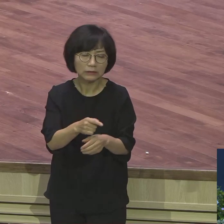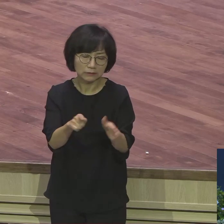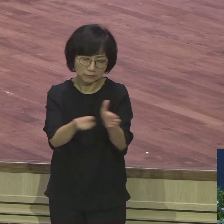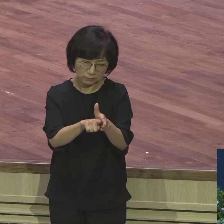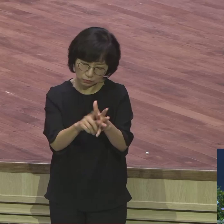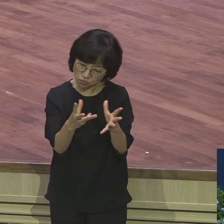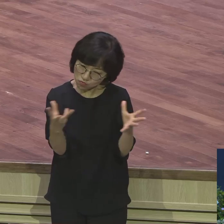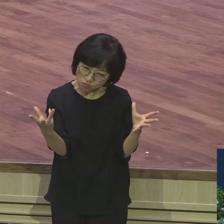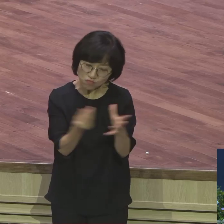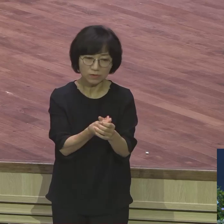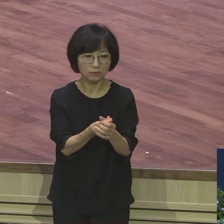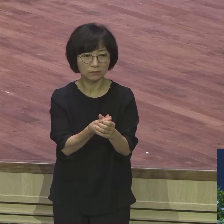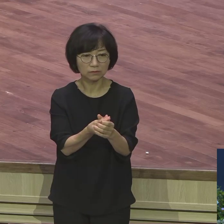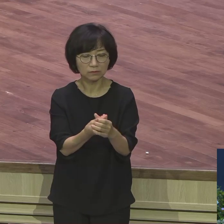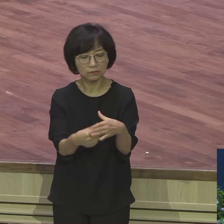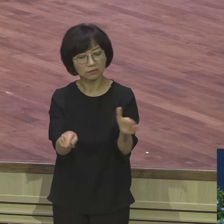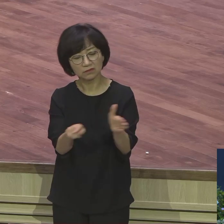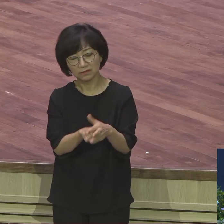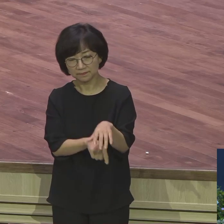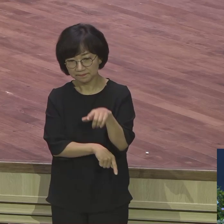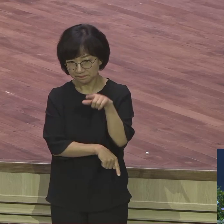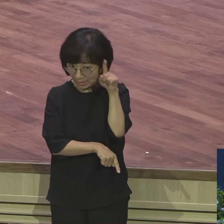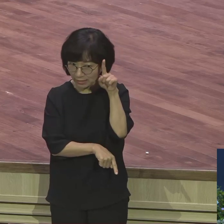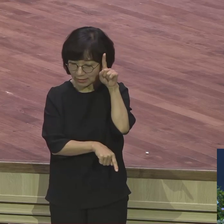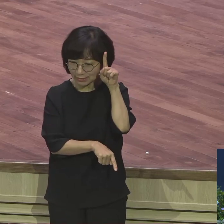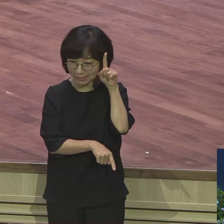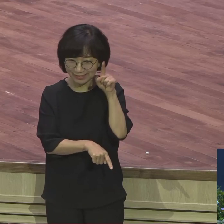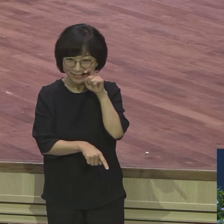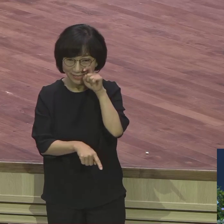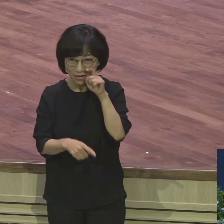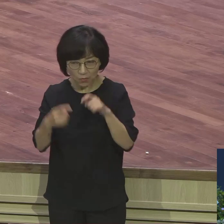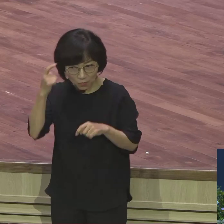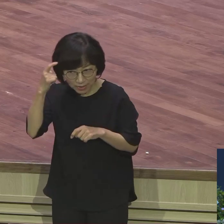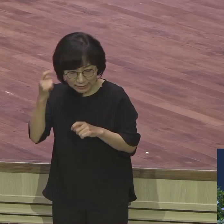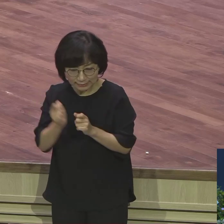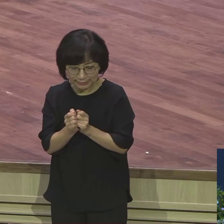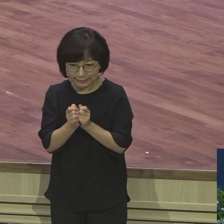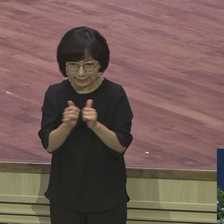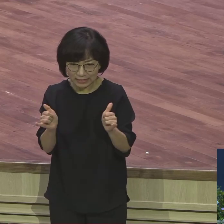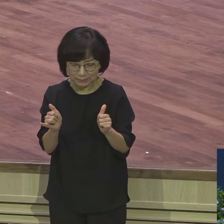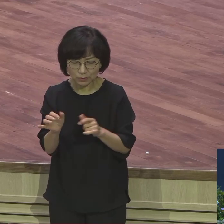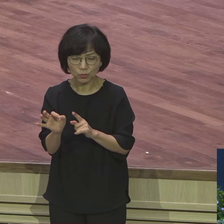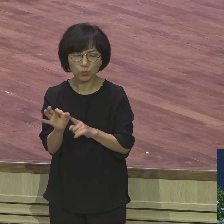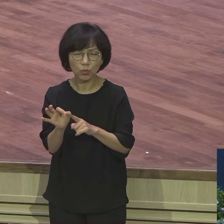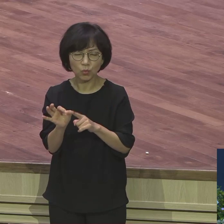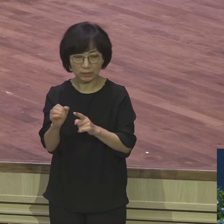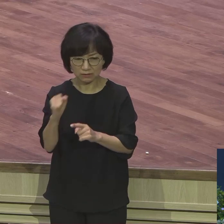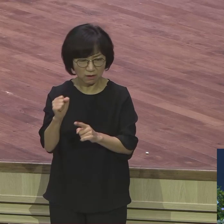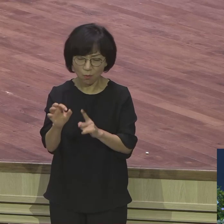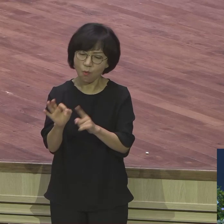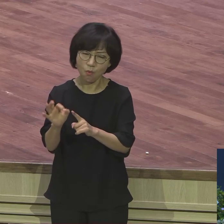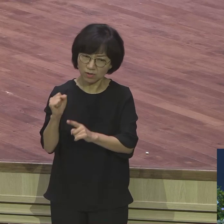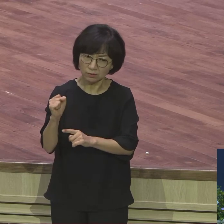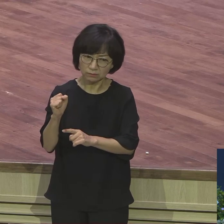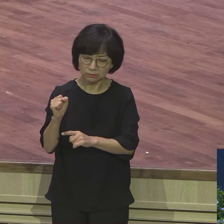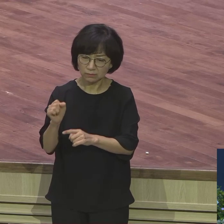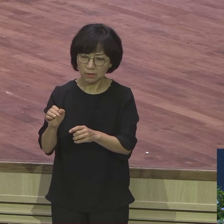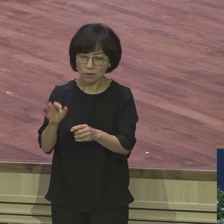돈이면 다예요 돈의 사람들이 다 이상한 짓 합니다 돈을 사랑하면 일만하게